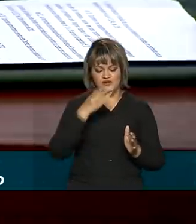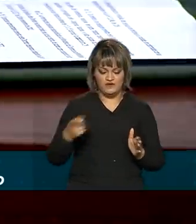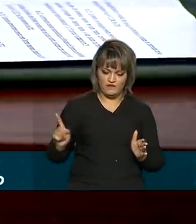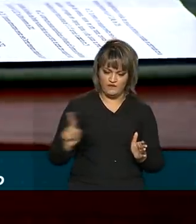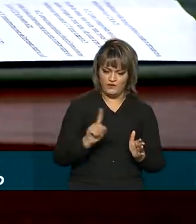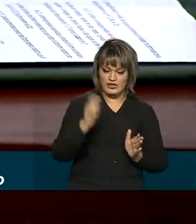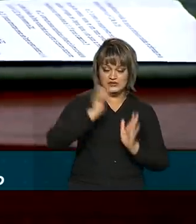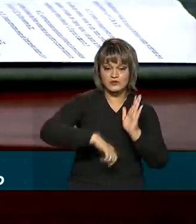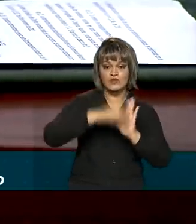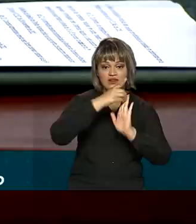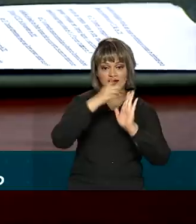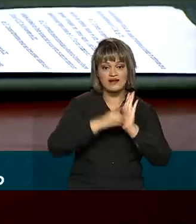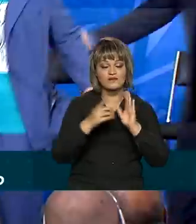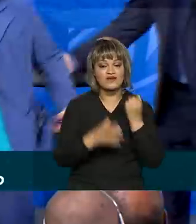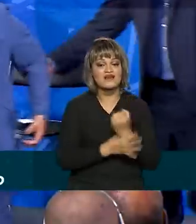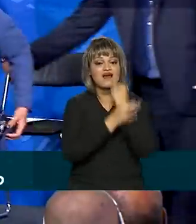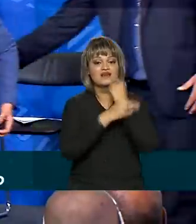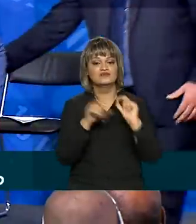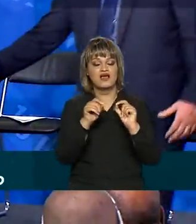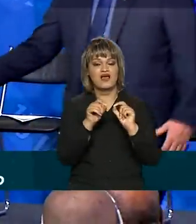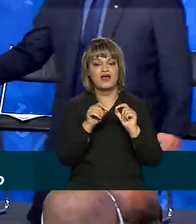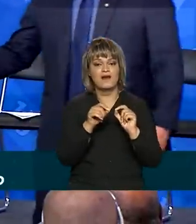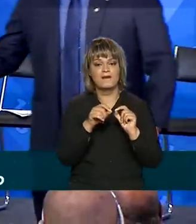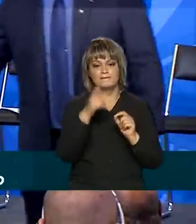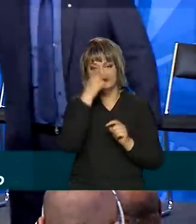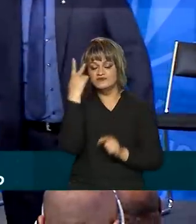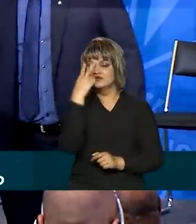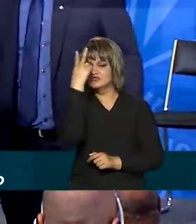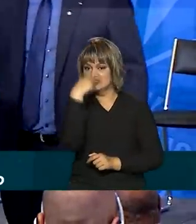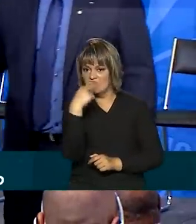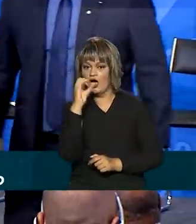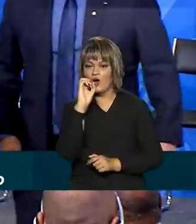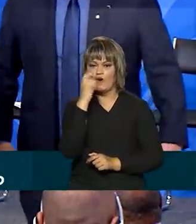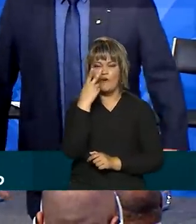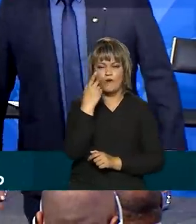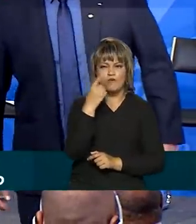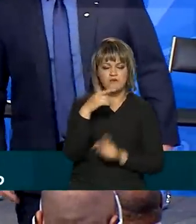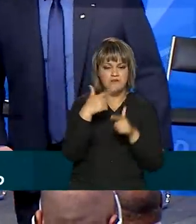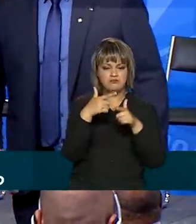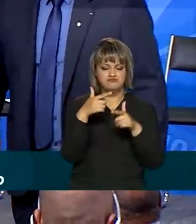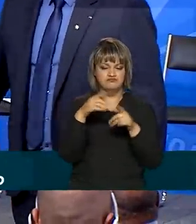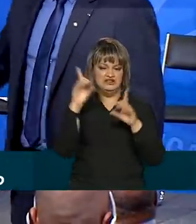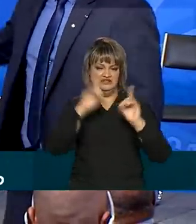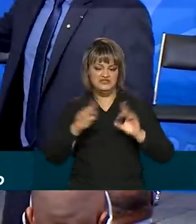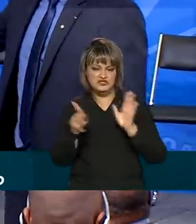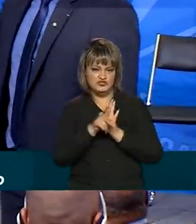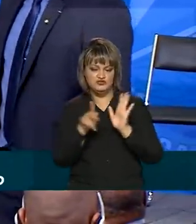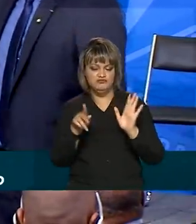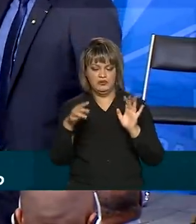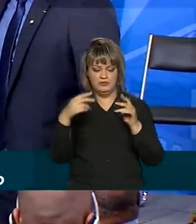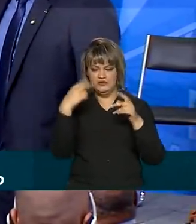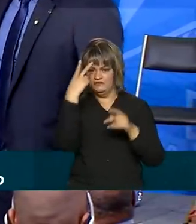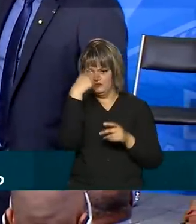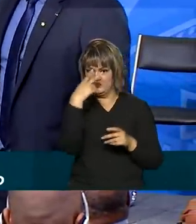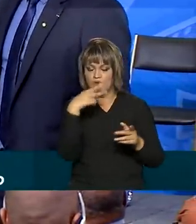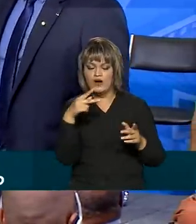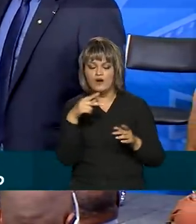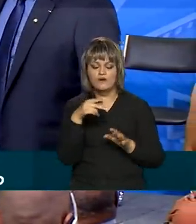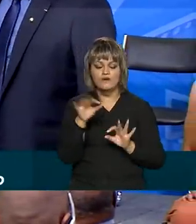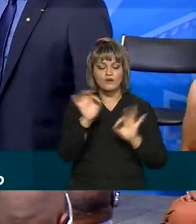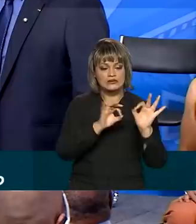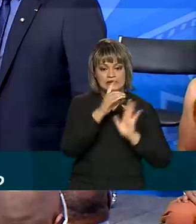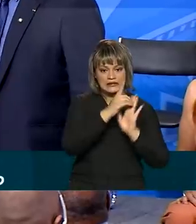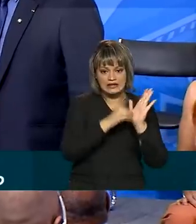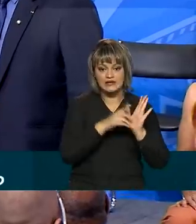o decreto que garante o acesso de pessoas cegas ou com deficiência visual a obras publicadas e o